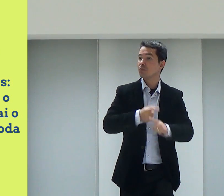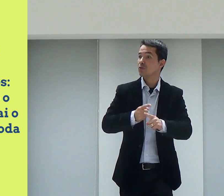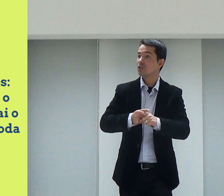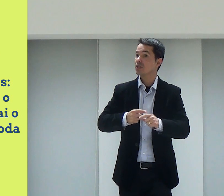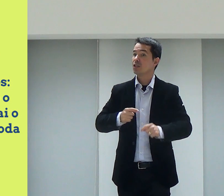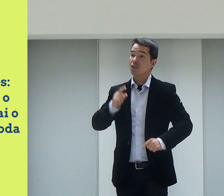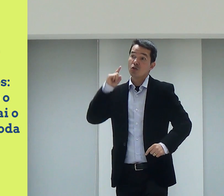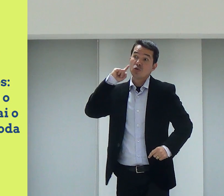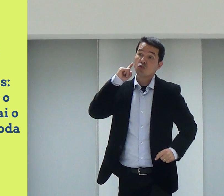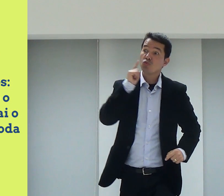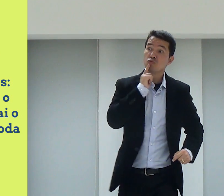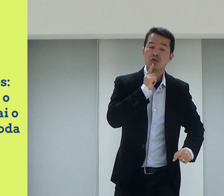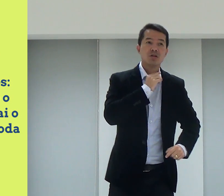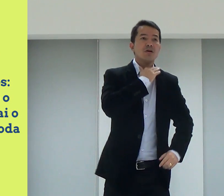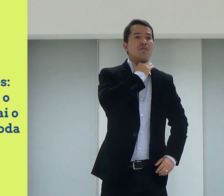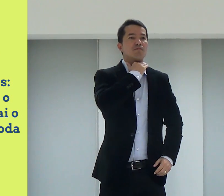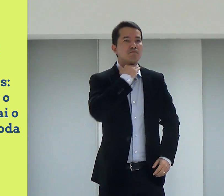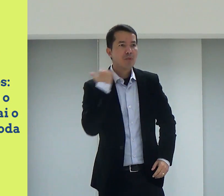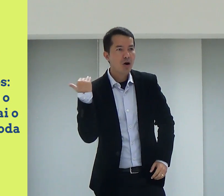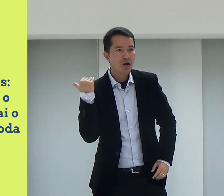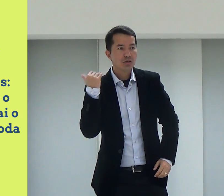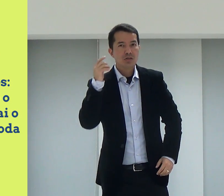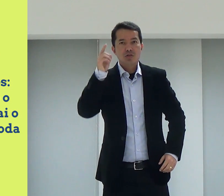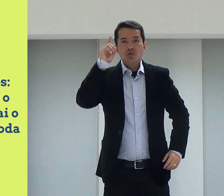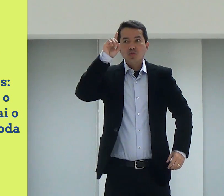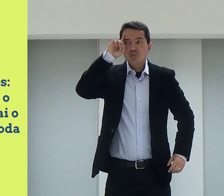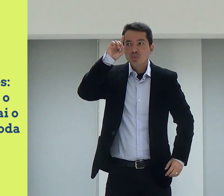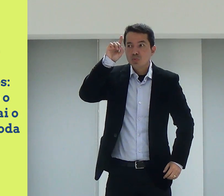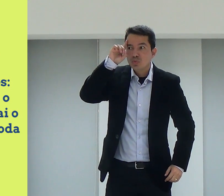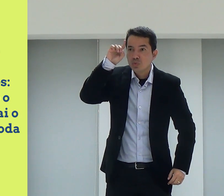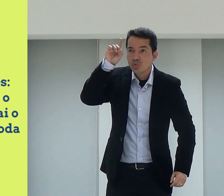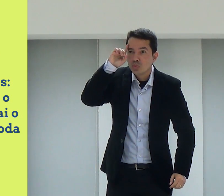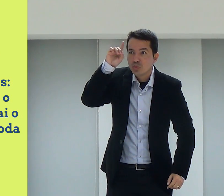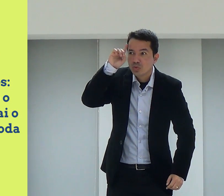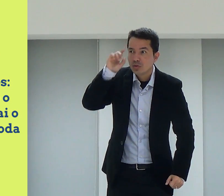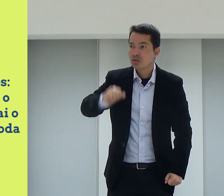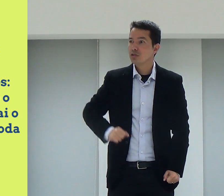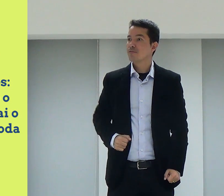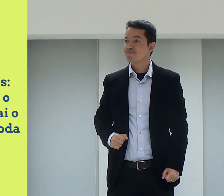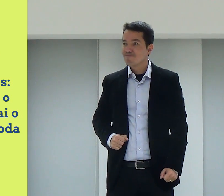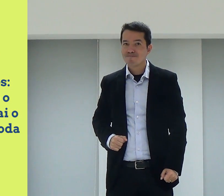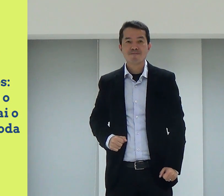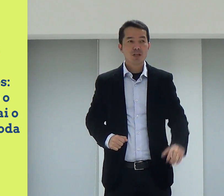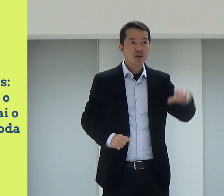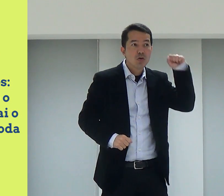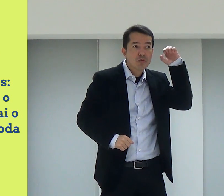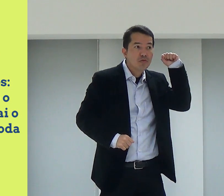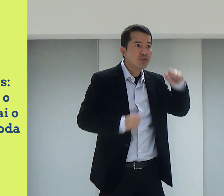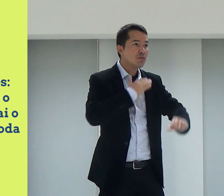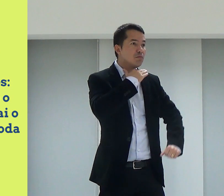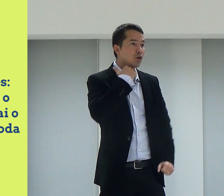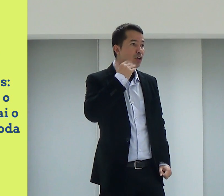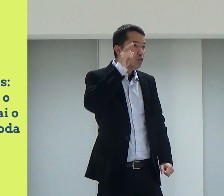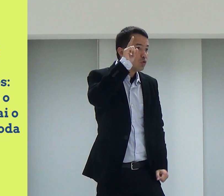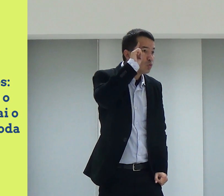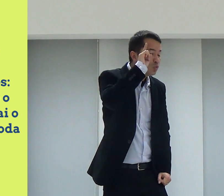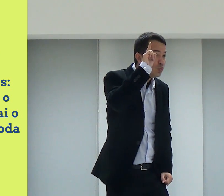pode. Por quê? Porque o surdo, né, tem surdo que morre todo dia. Tem ouvinte